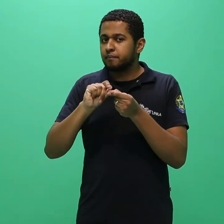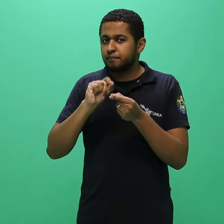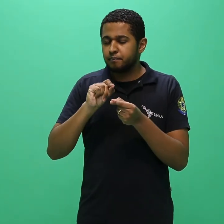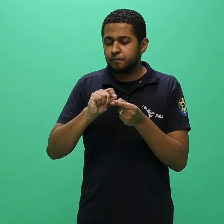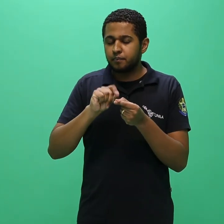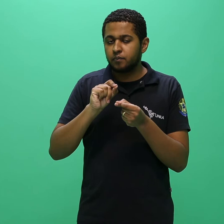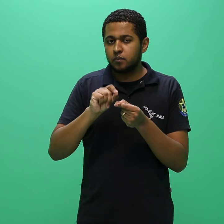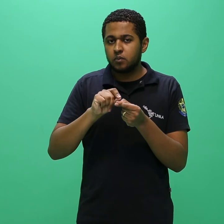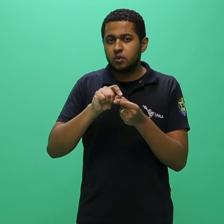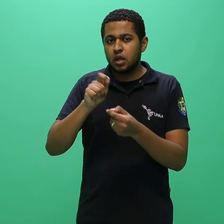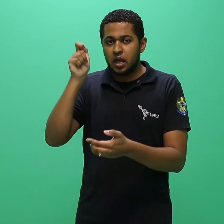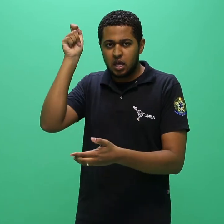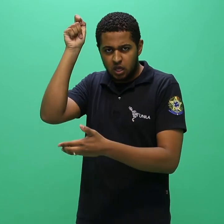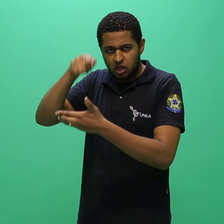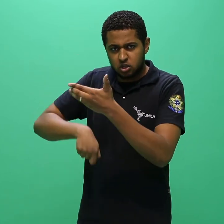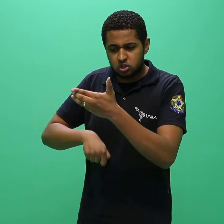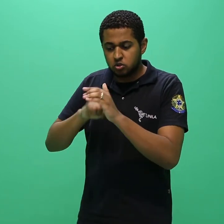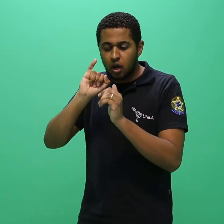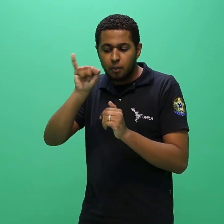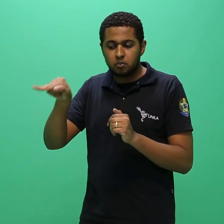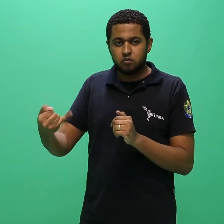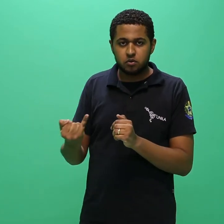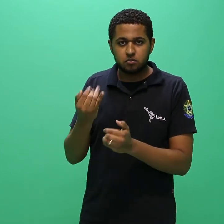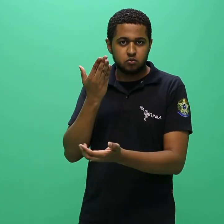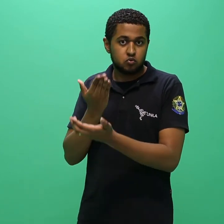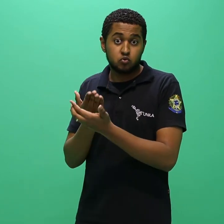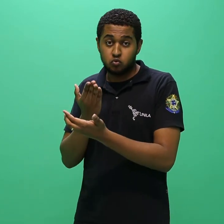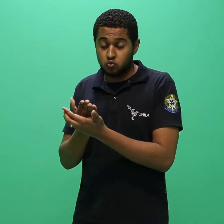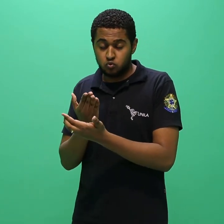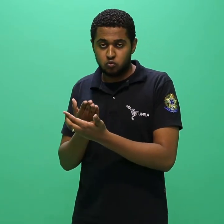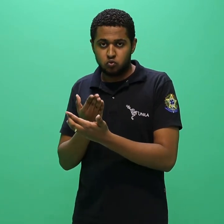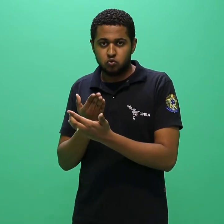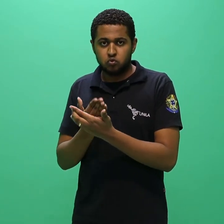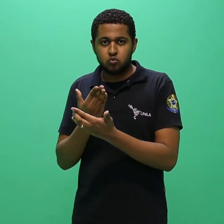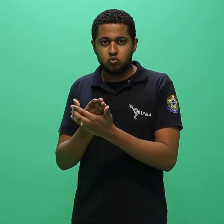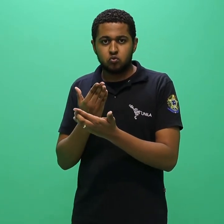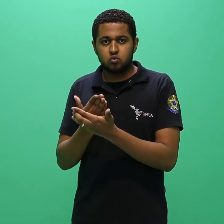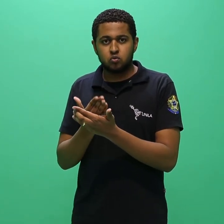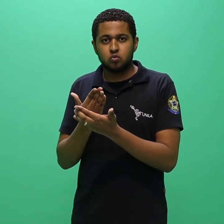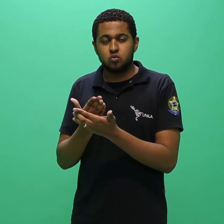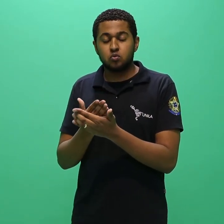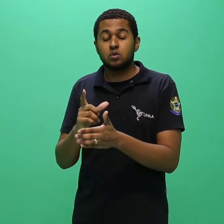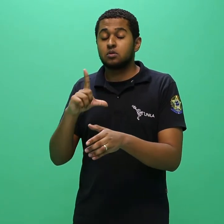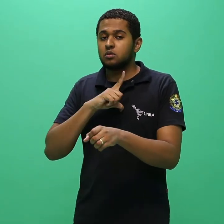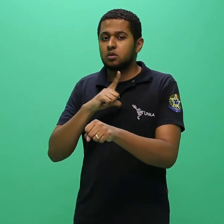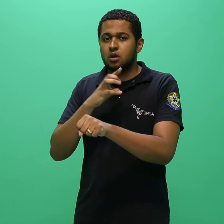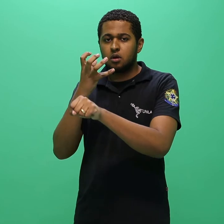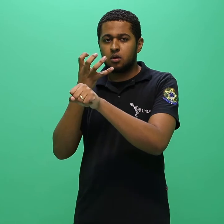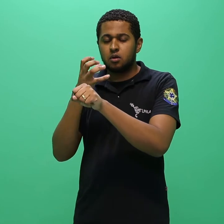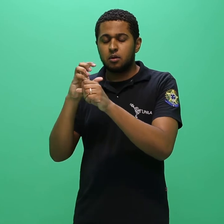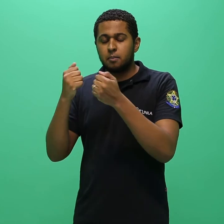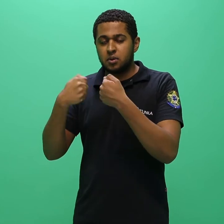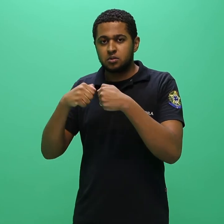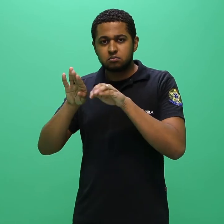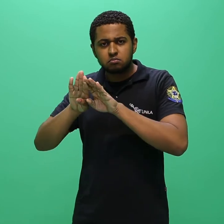realizarão os registros de aproveitamento de estudos, dispensando-se a